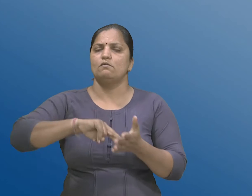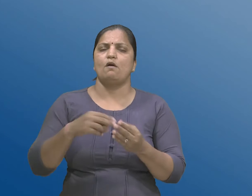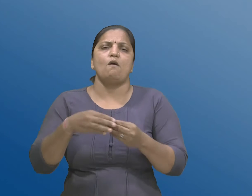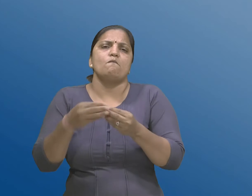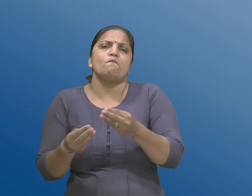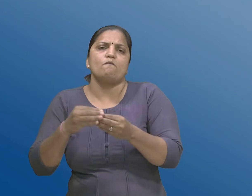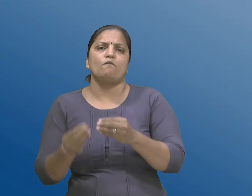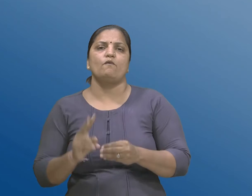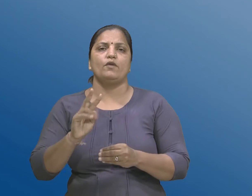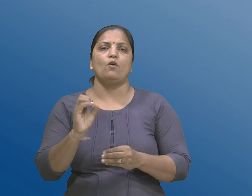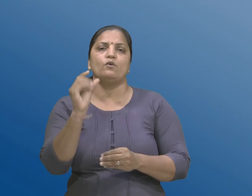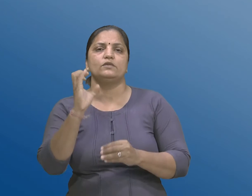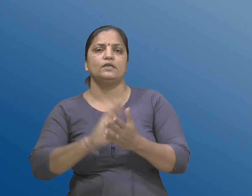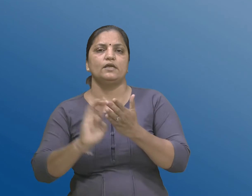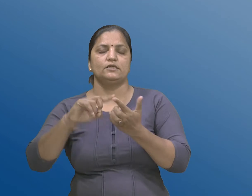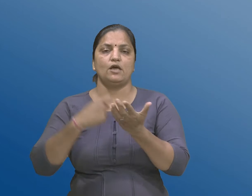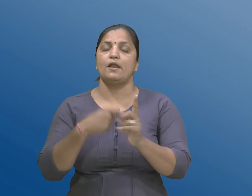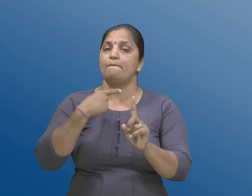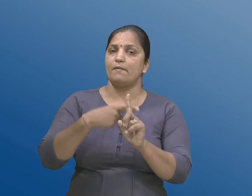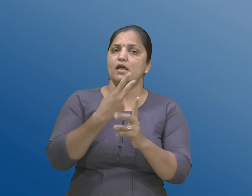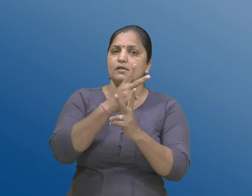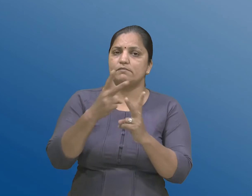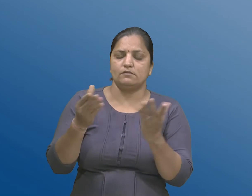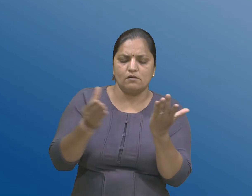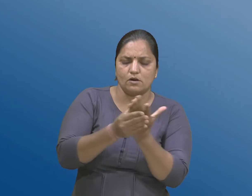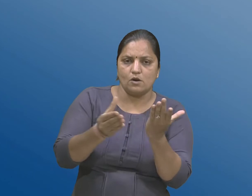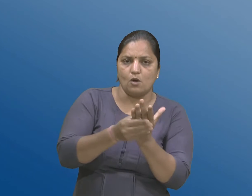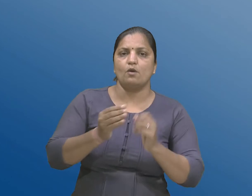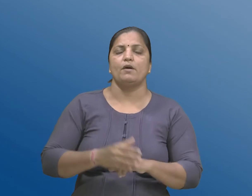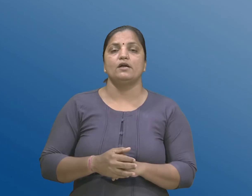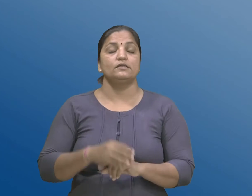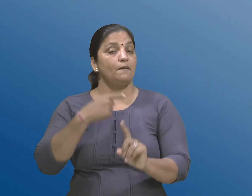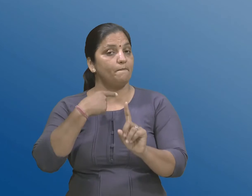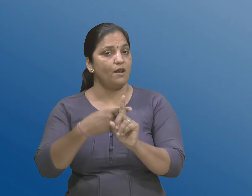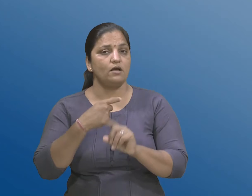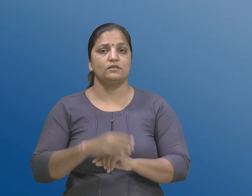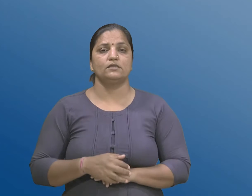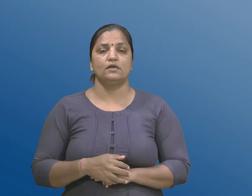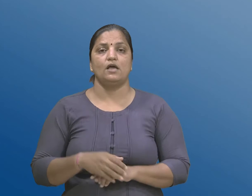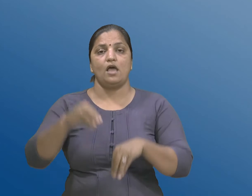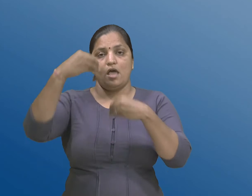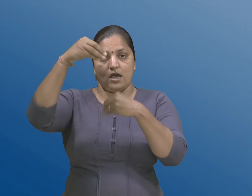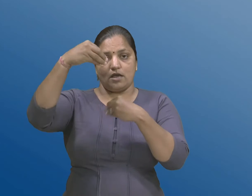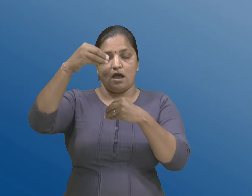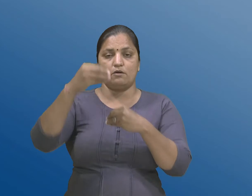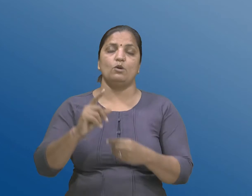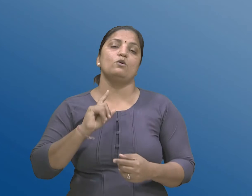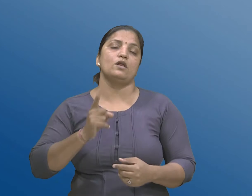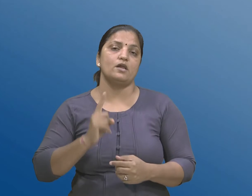अने अन्यदस्ता वेजो तेमज कागलो नी मागणी तथा